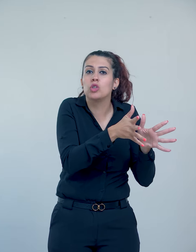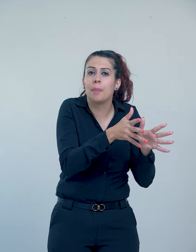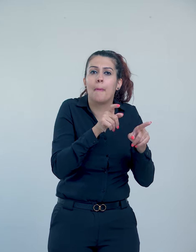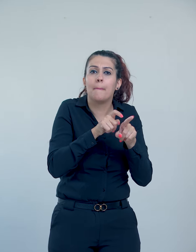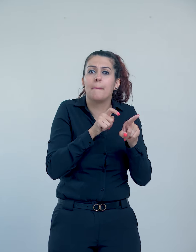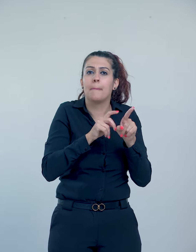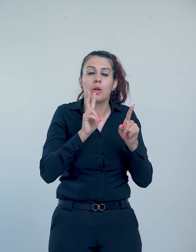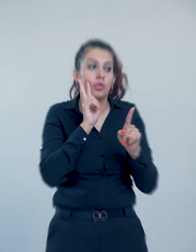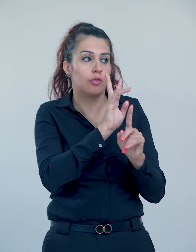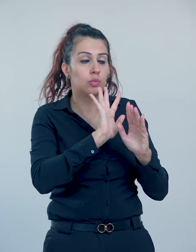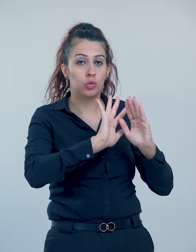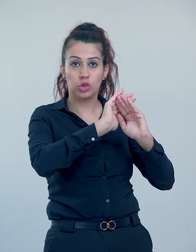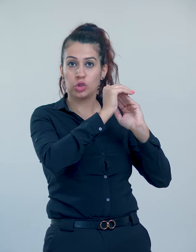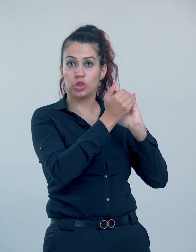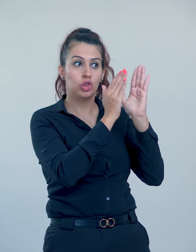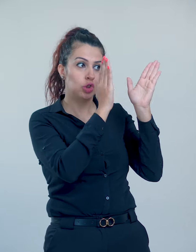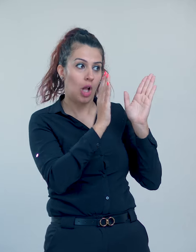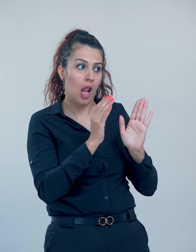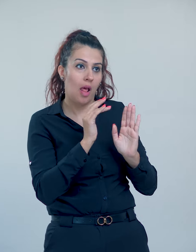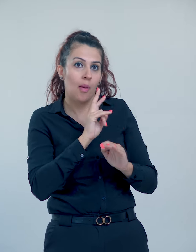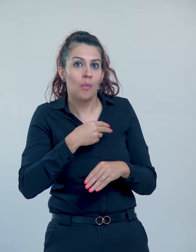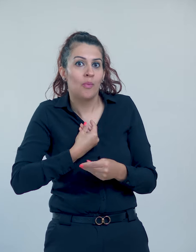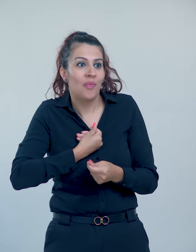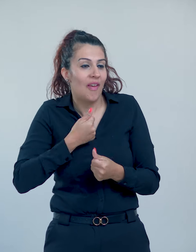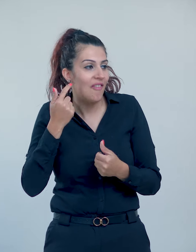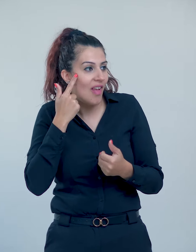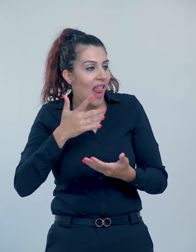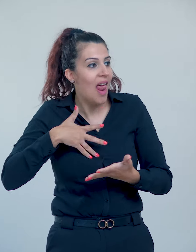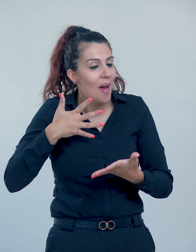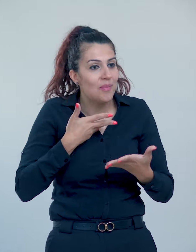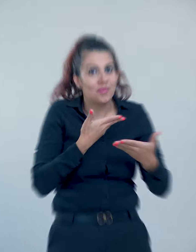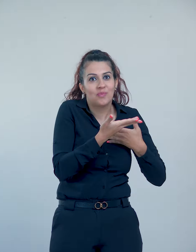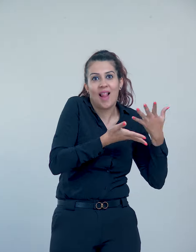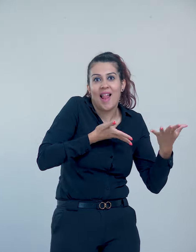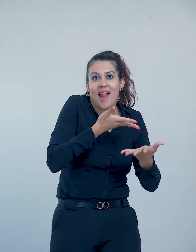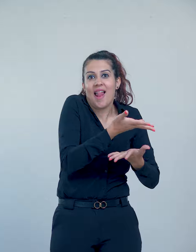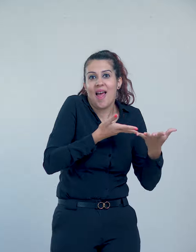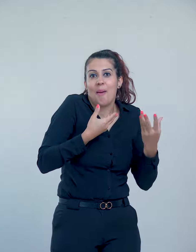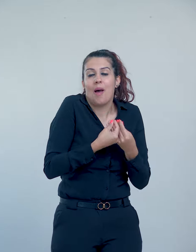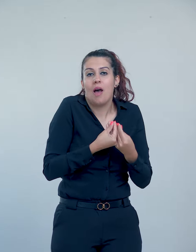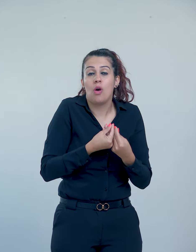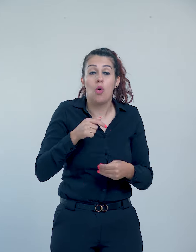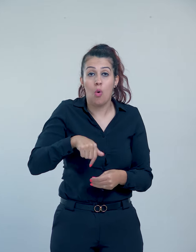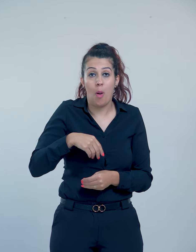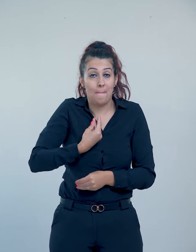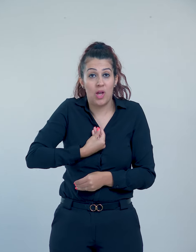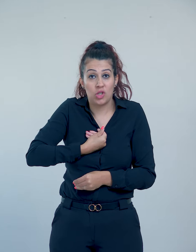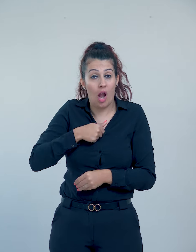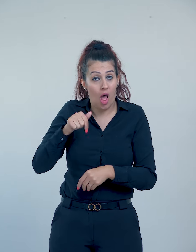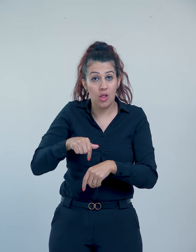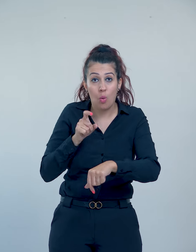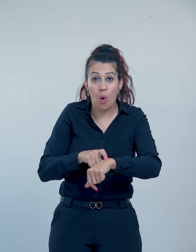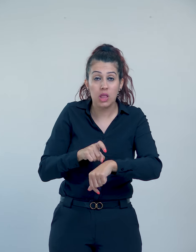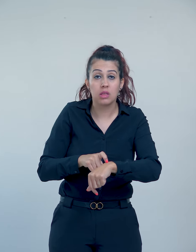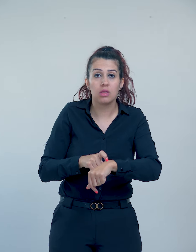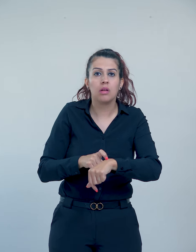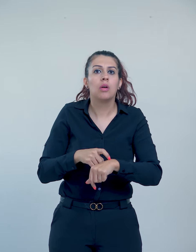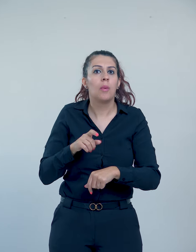وقدر المتعة في اللعب والمشاركة وللمشاعر بهذه المرحلة أهمية كبيرة